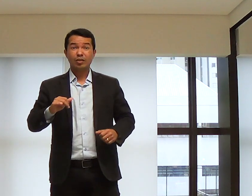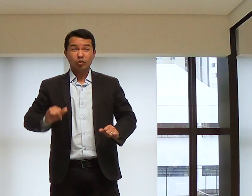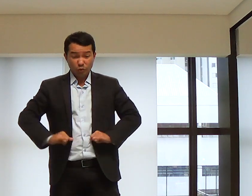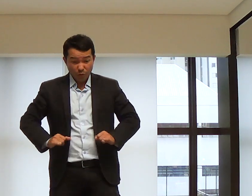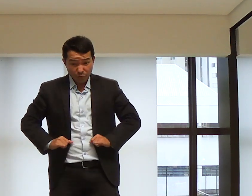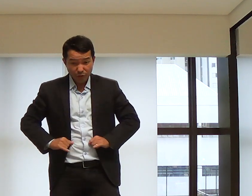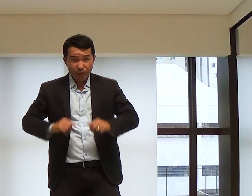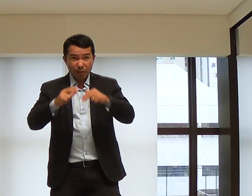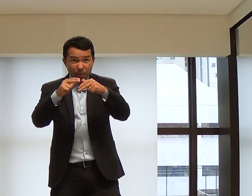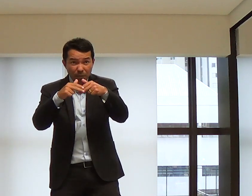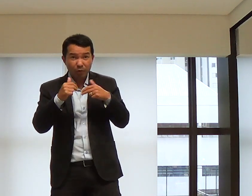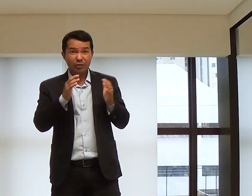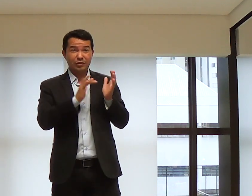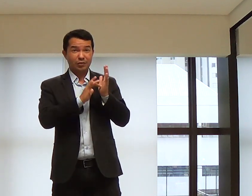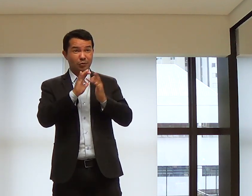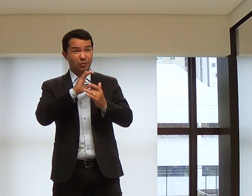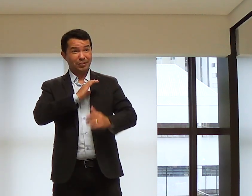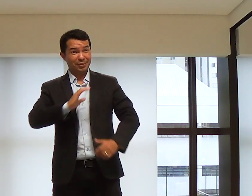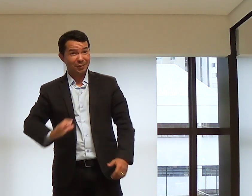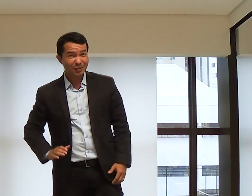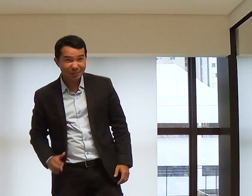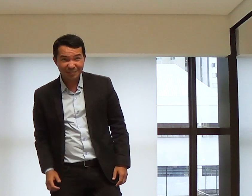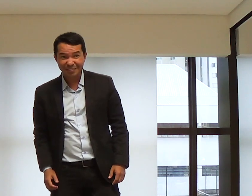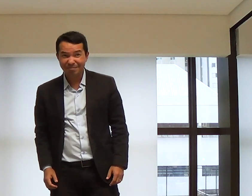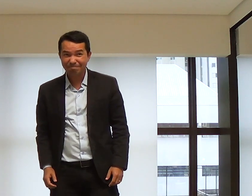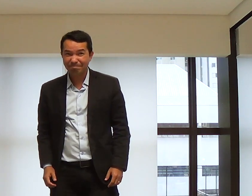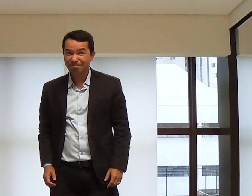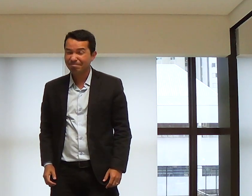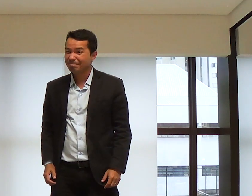alegres ou no sofrimento, por causa de Cristo.